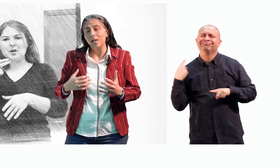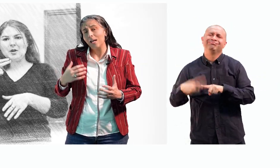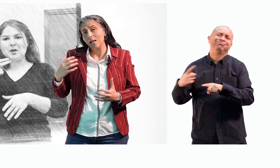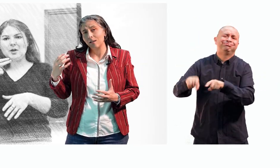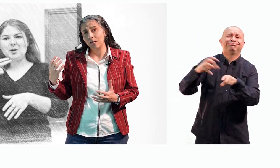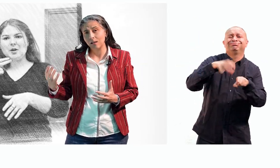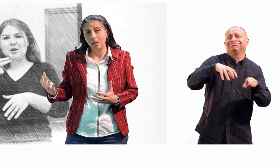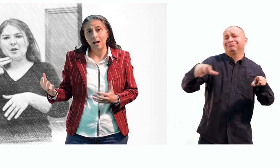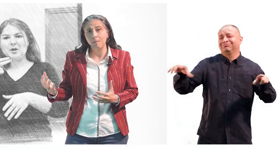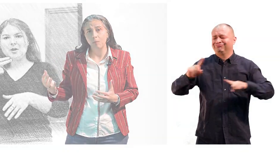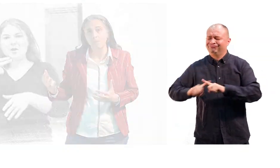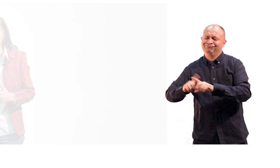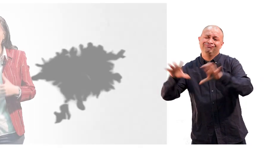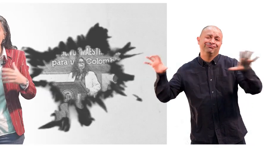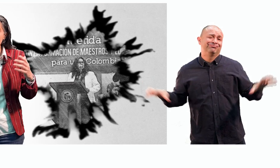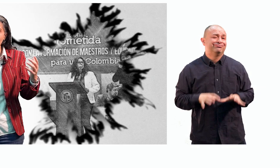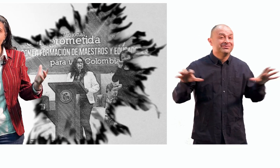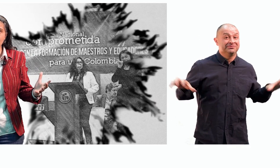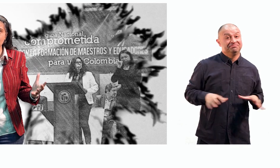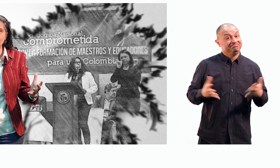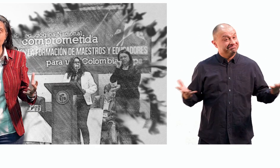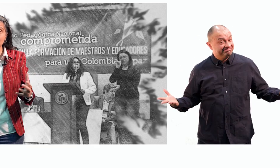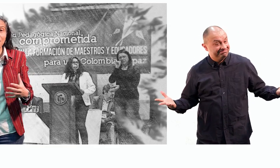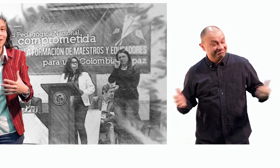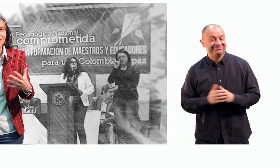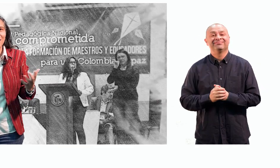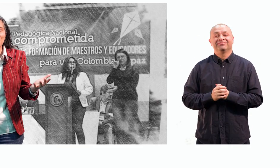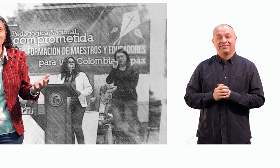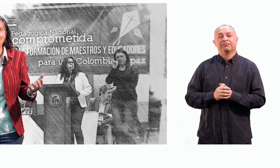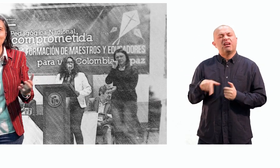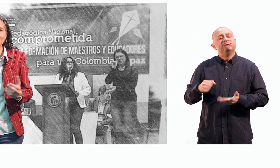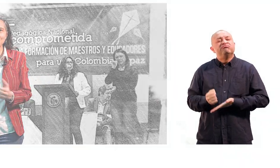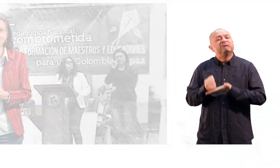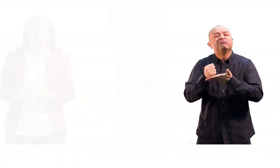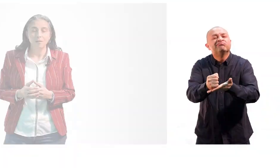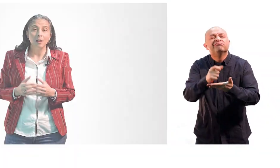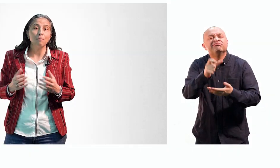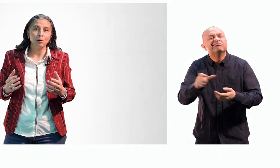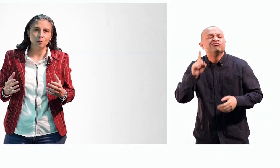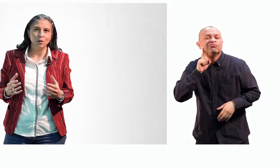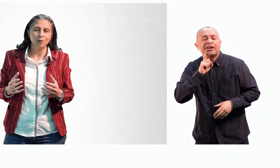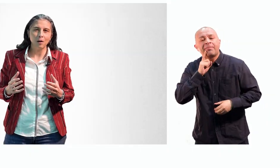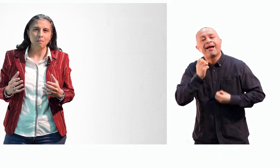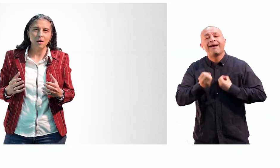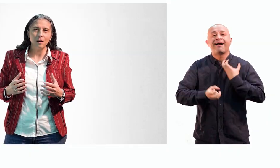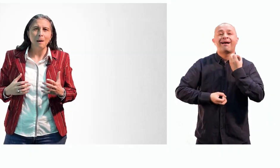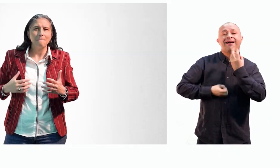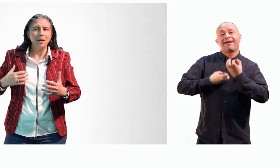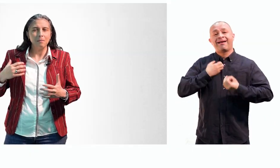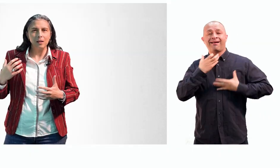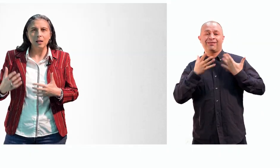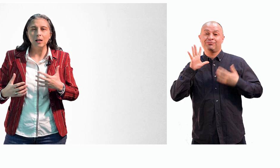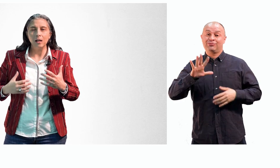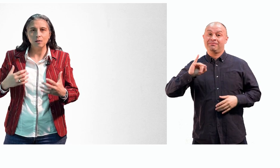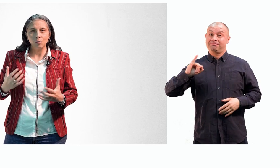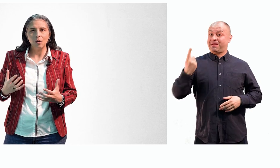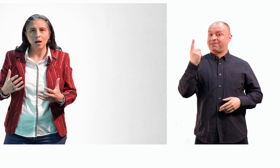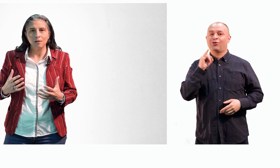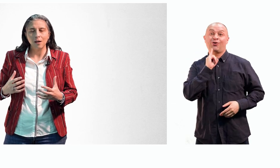en las salidas de campo, en las conferencias, en los grados. Y por supuesto también permitir que el estudiante